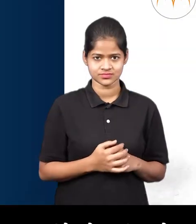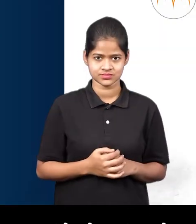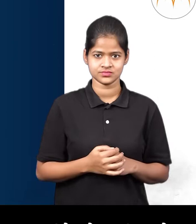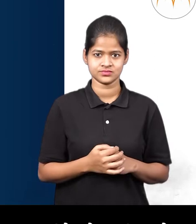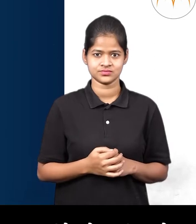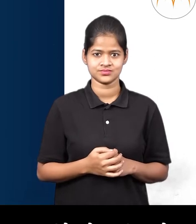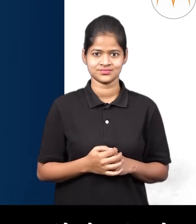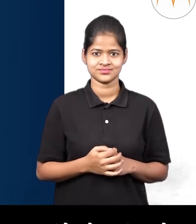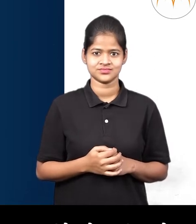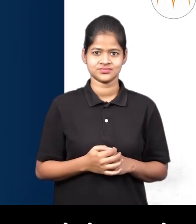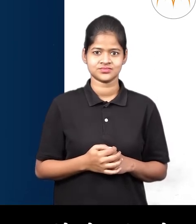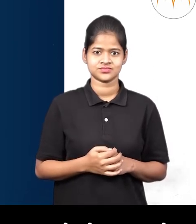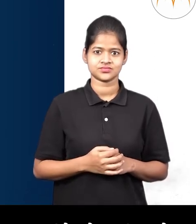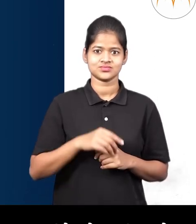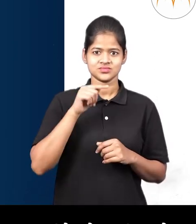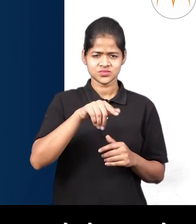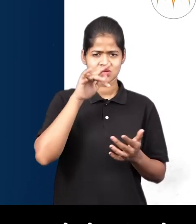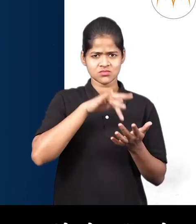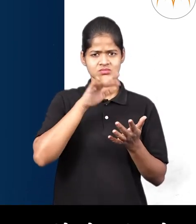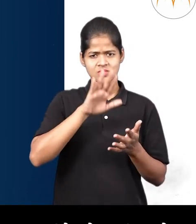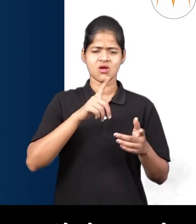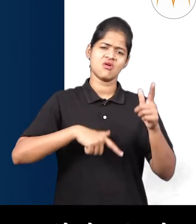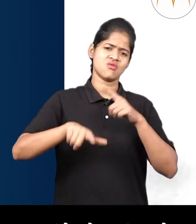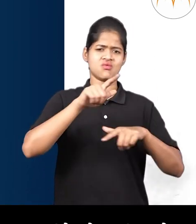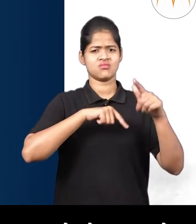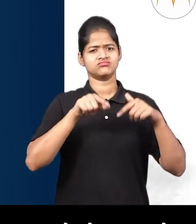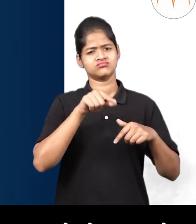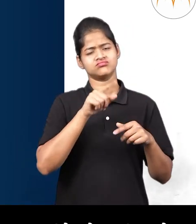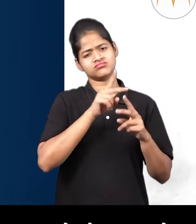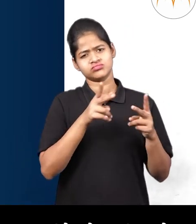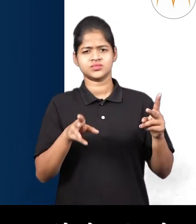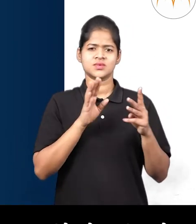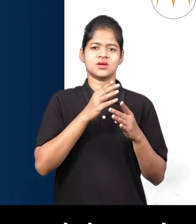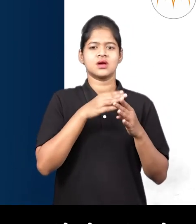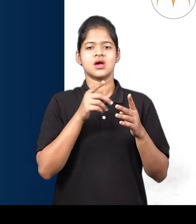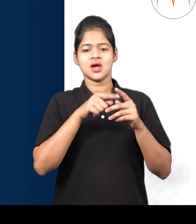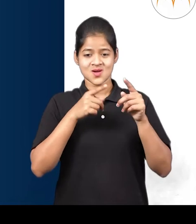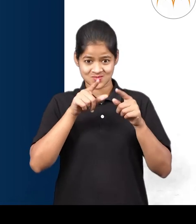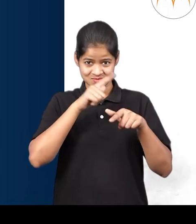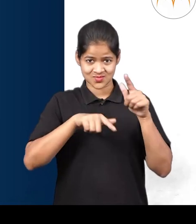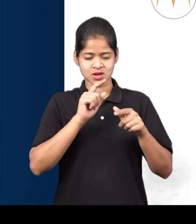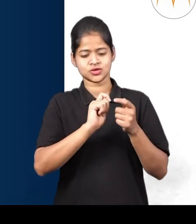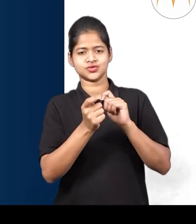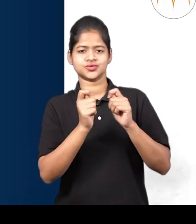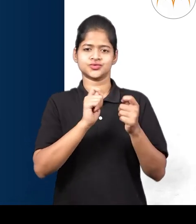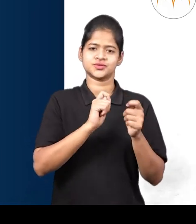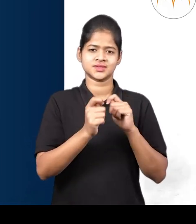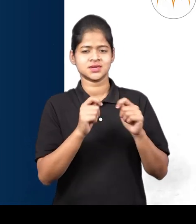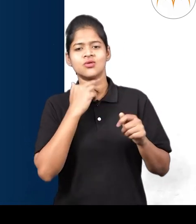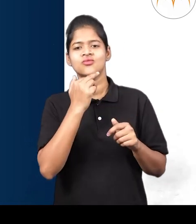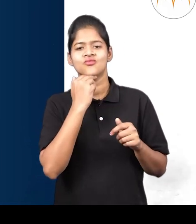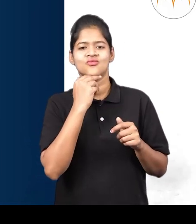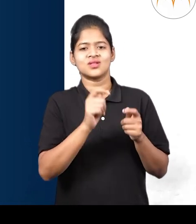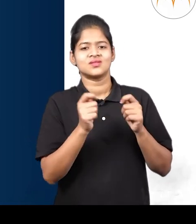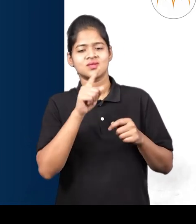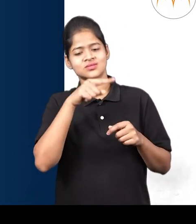एकच भाषा वेगवेगडया प्रदेशात वेगवेग पद्धती ने बोलली जाते। प्रदेशा नुसार त्या